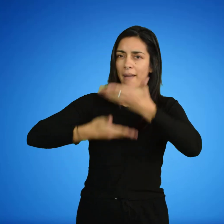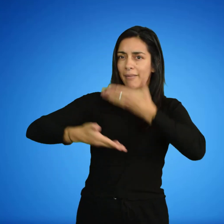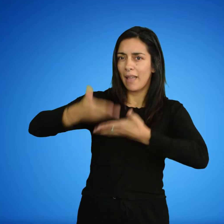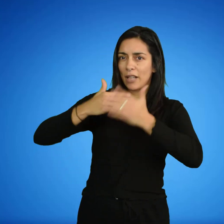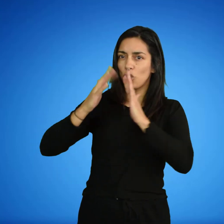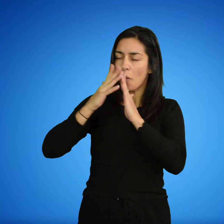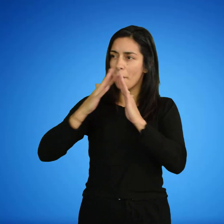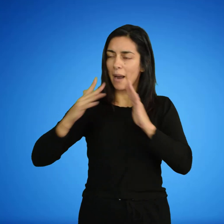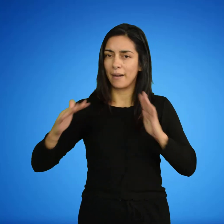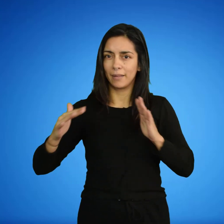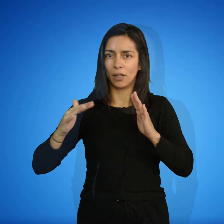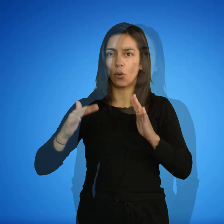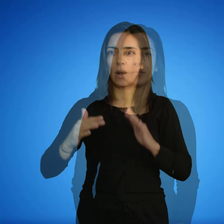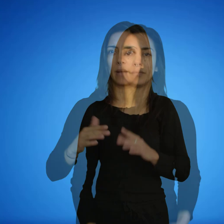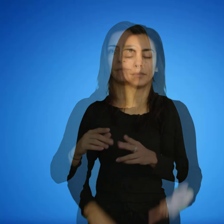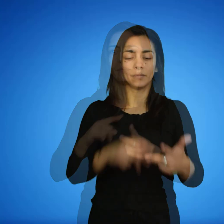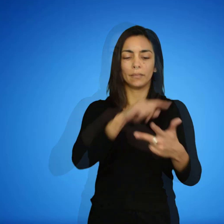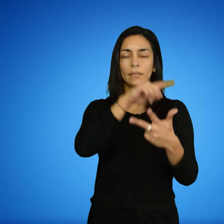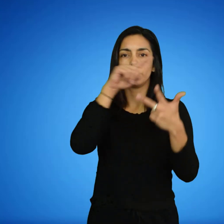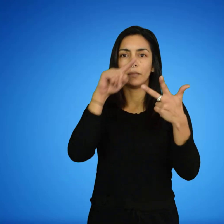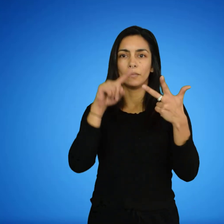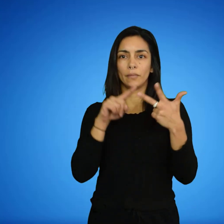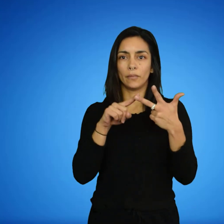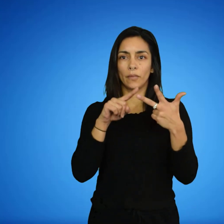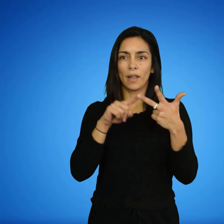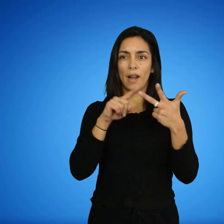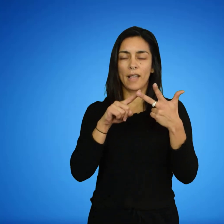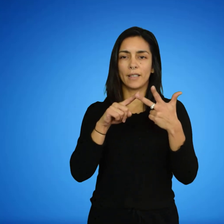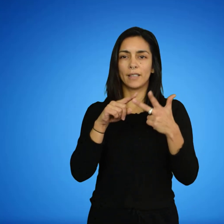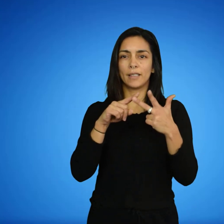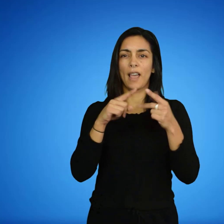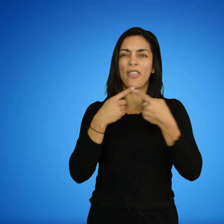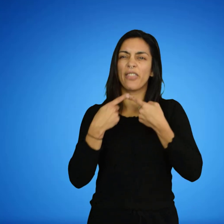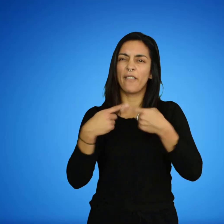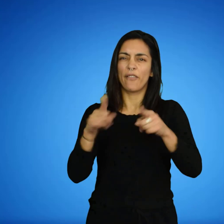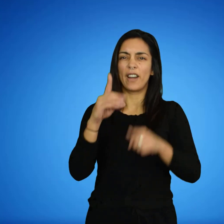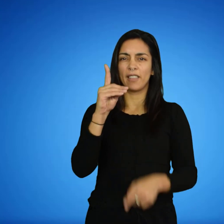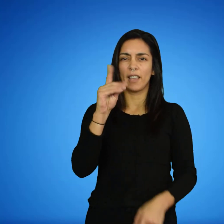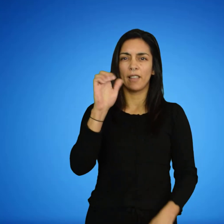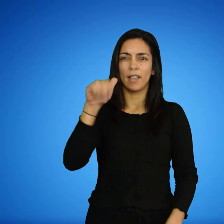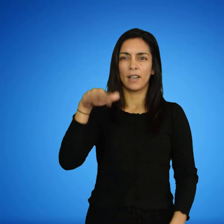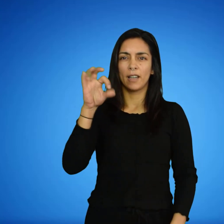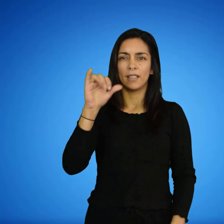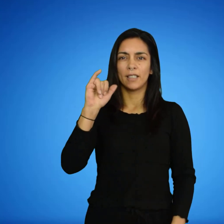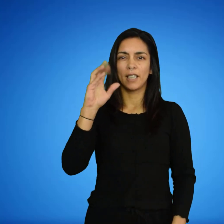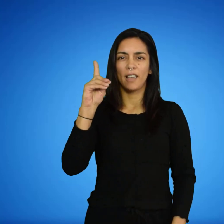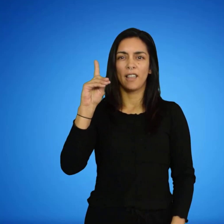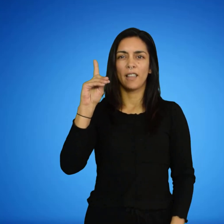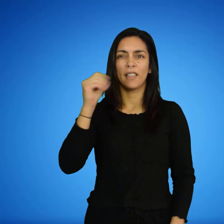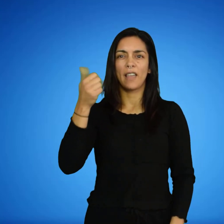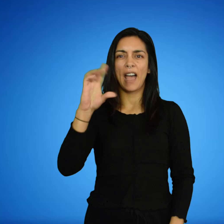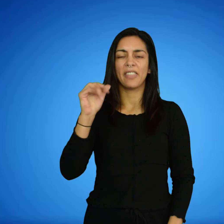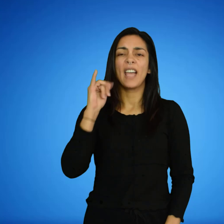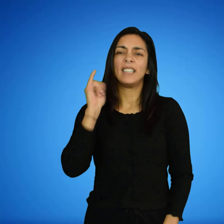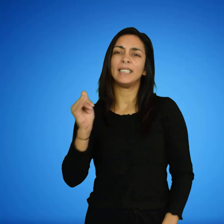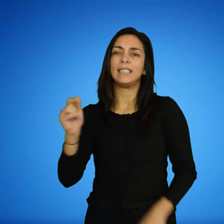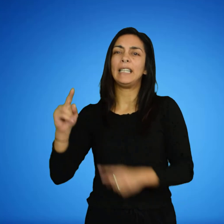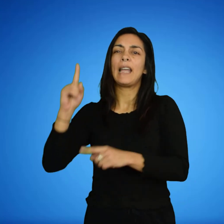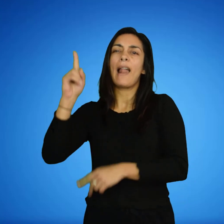Diferente densidad de una sustancia en distinto estado de agregación, debido a la organización-distribución que adquieren